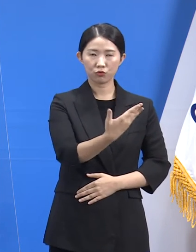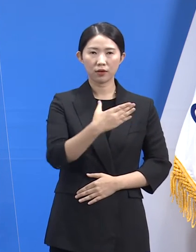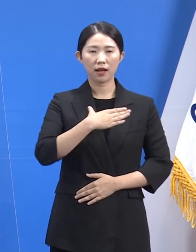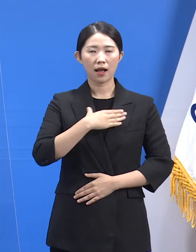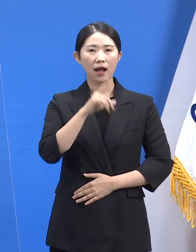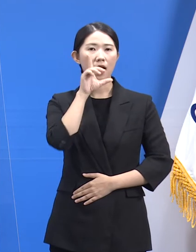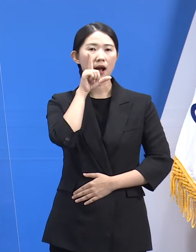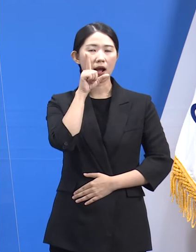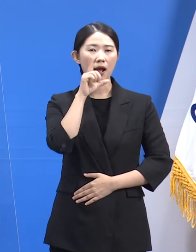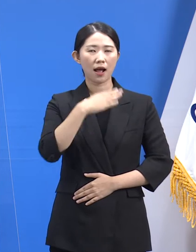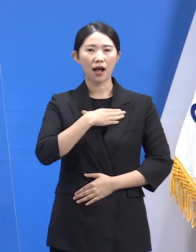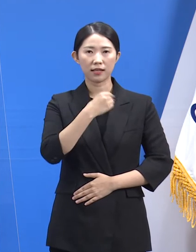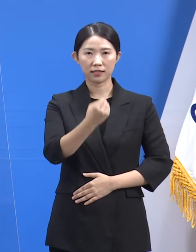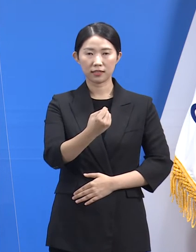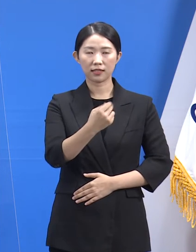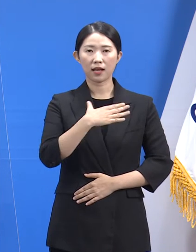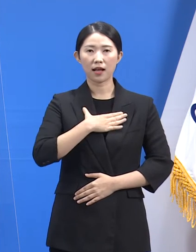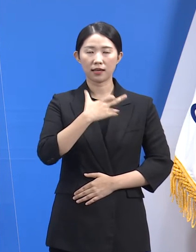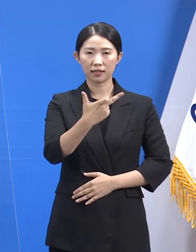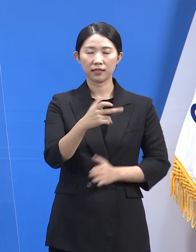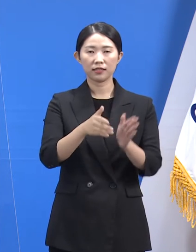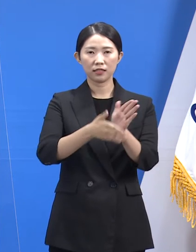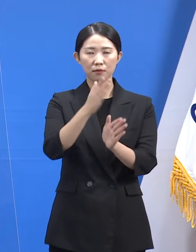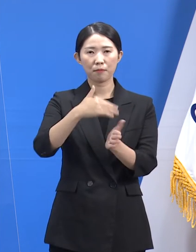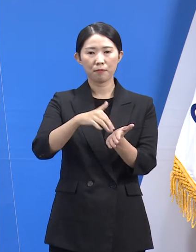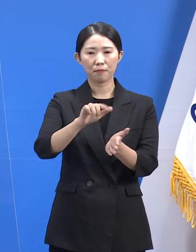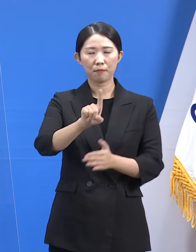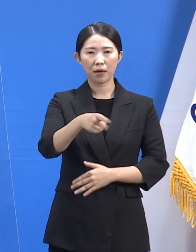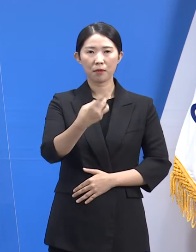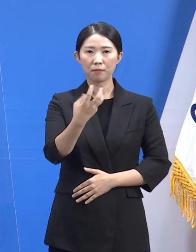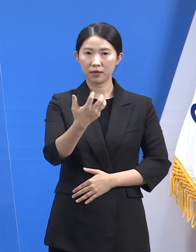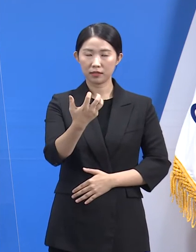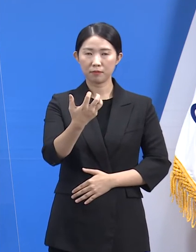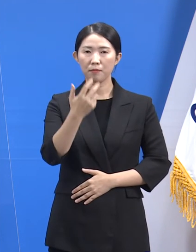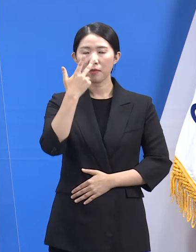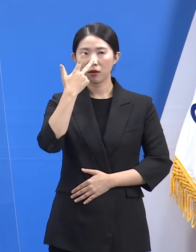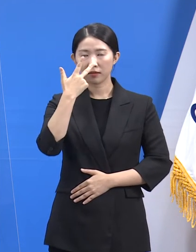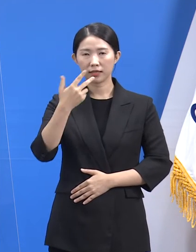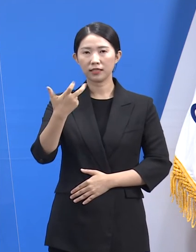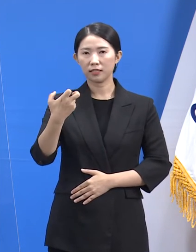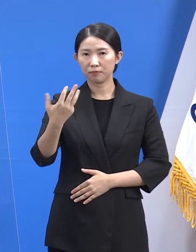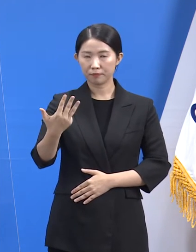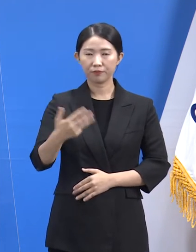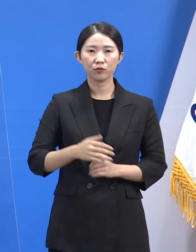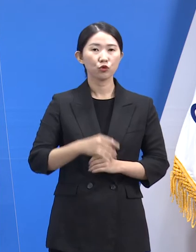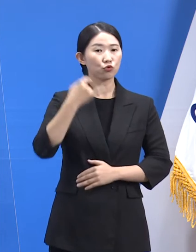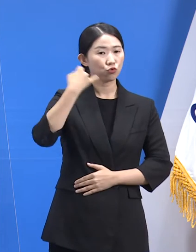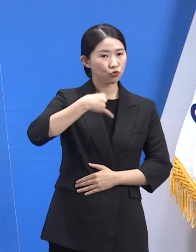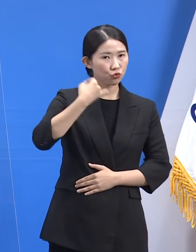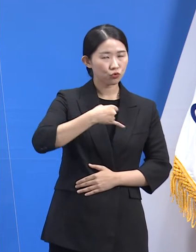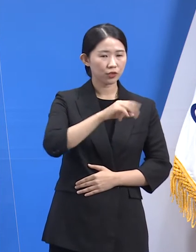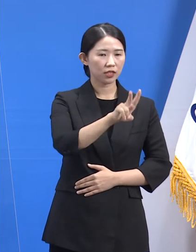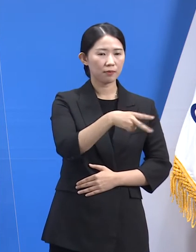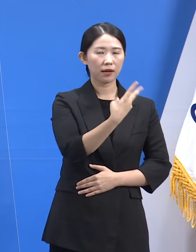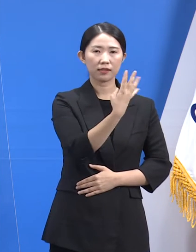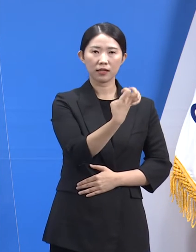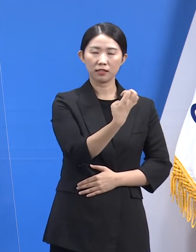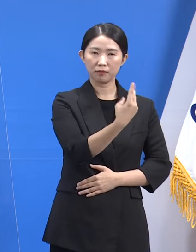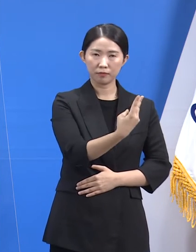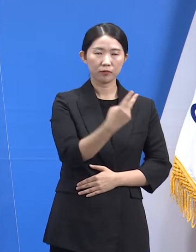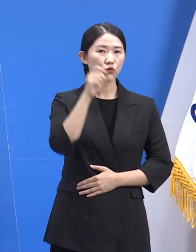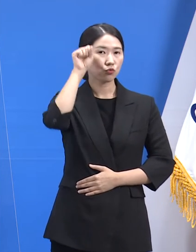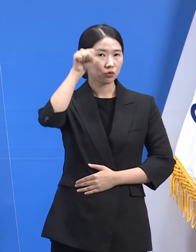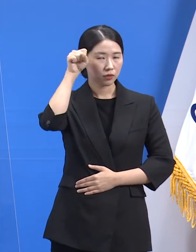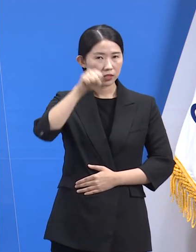130명, 평택시 75명 순이며 국제별로는 중국 242명, 우즈베키스탄 66명,